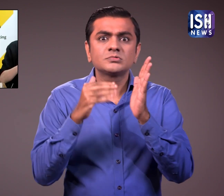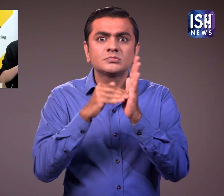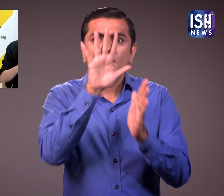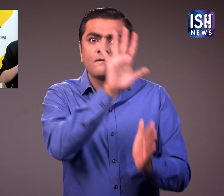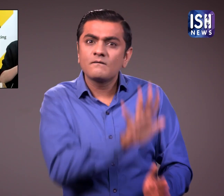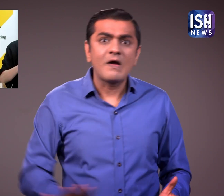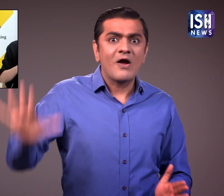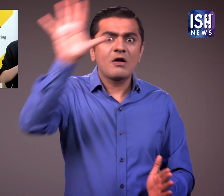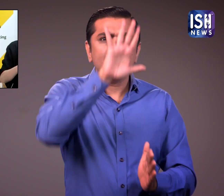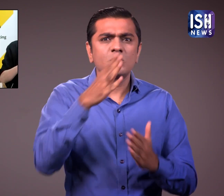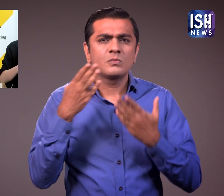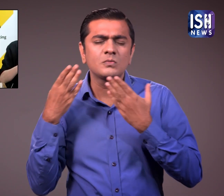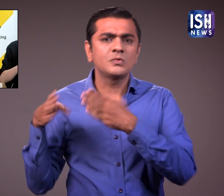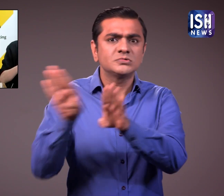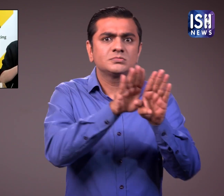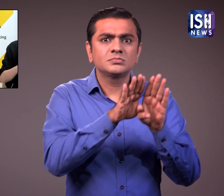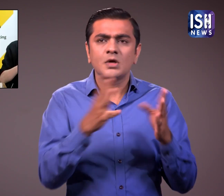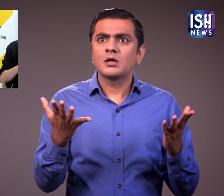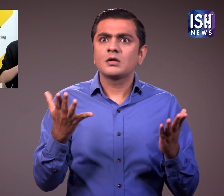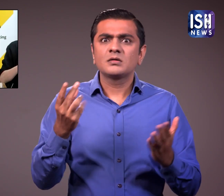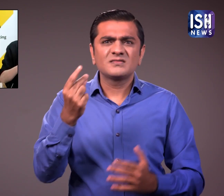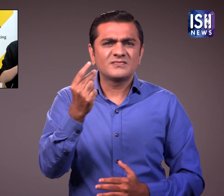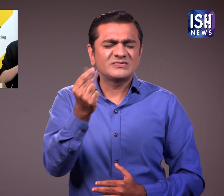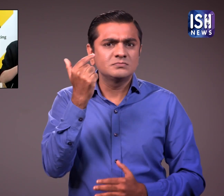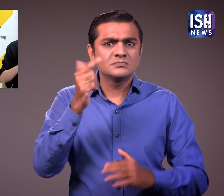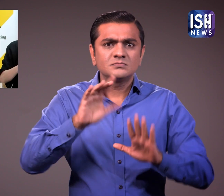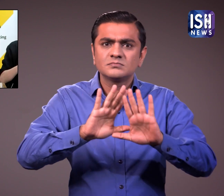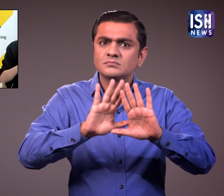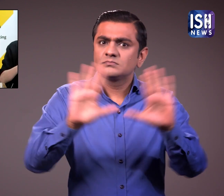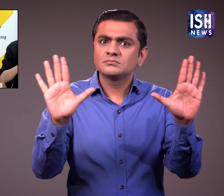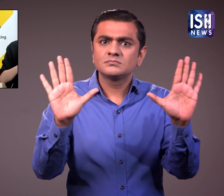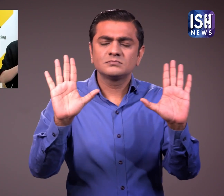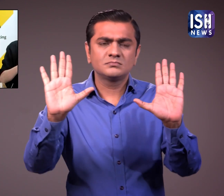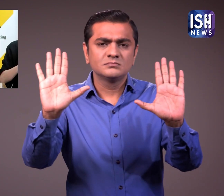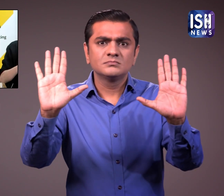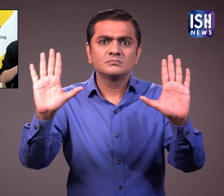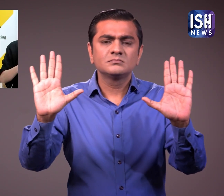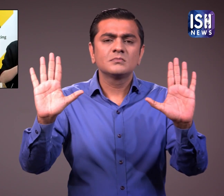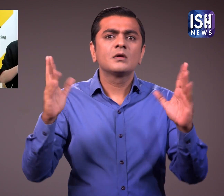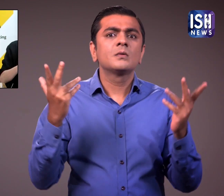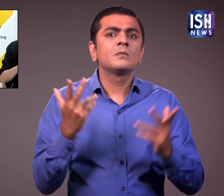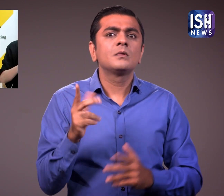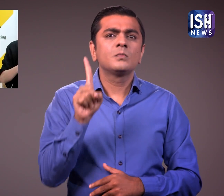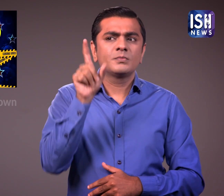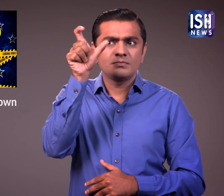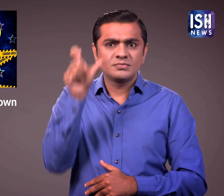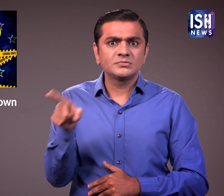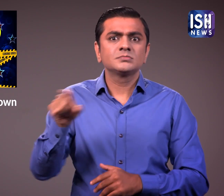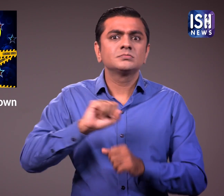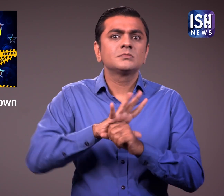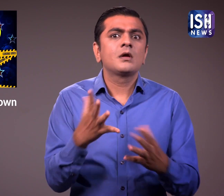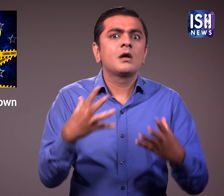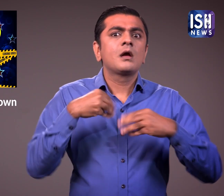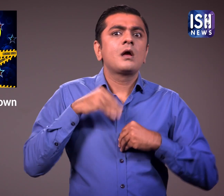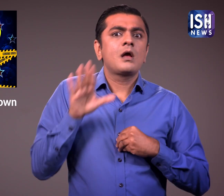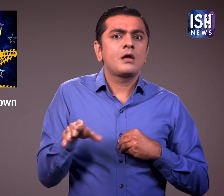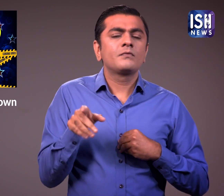दिया। इसकी वज़ा डेल्टा